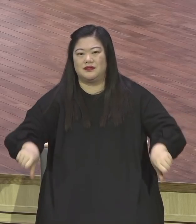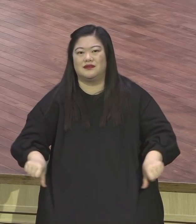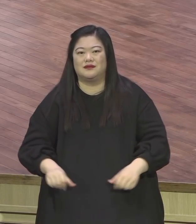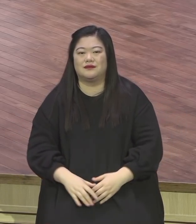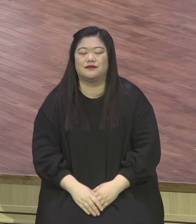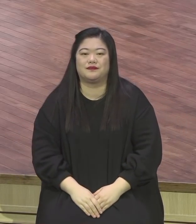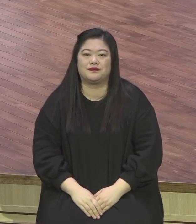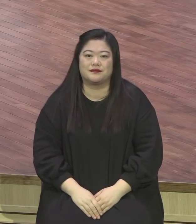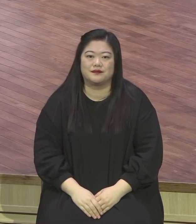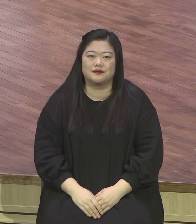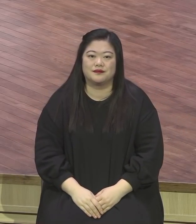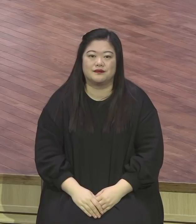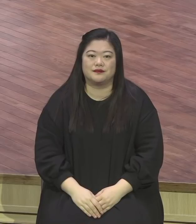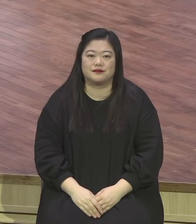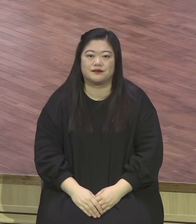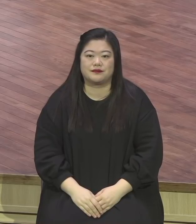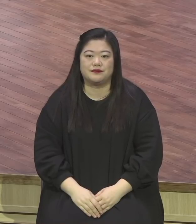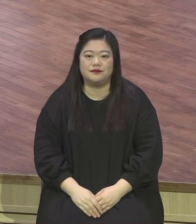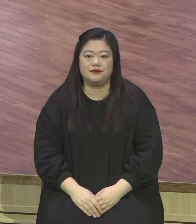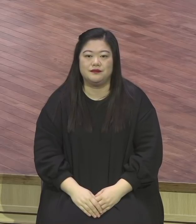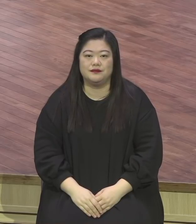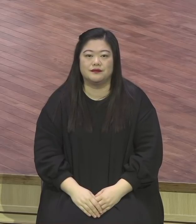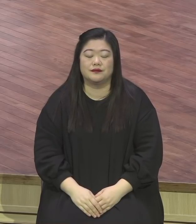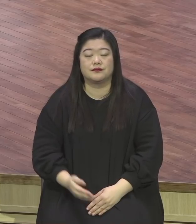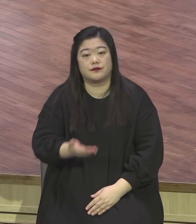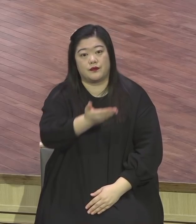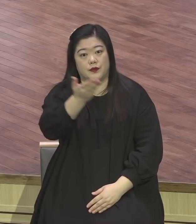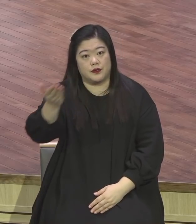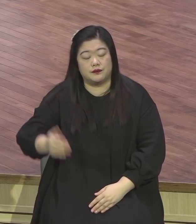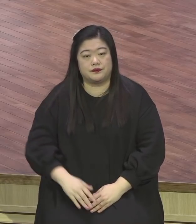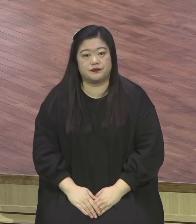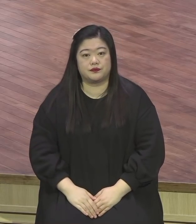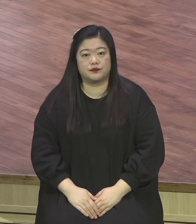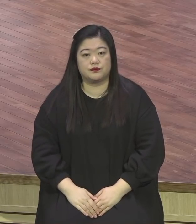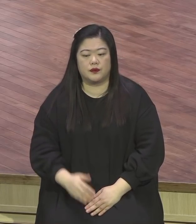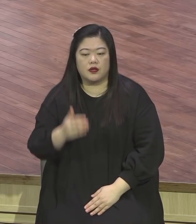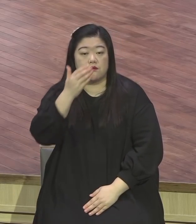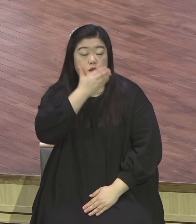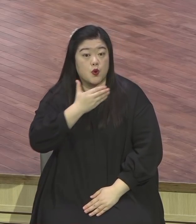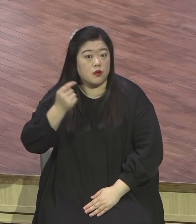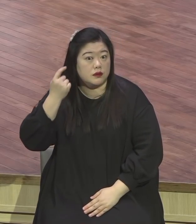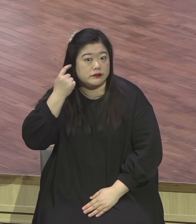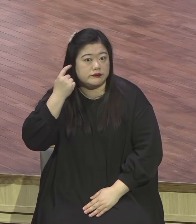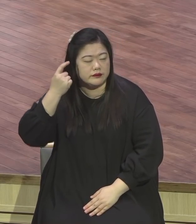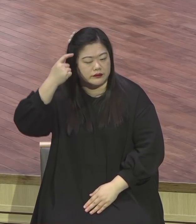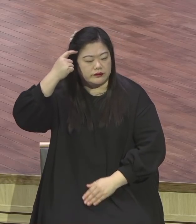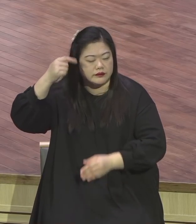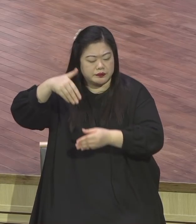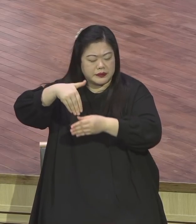그래서요 여러분 보금의 각인 불의 체질 이 말이 보통 말이 아니에요